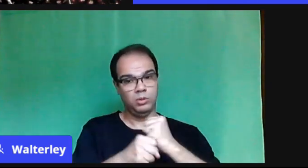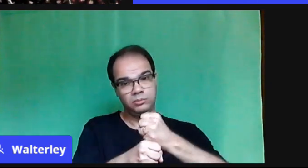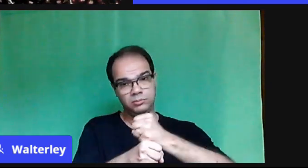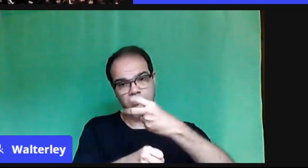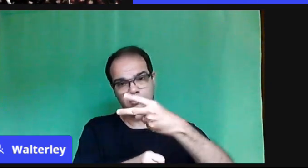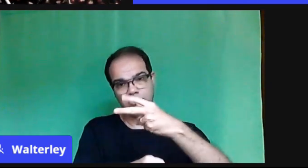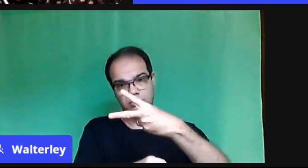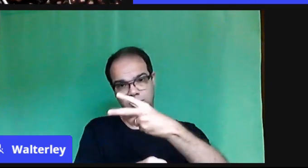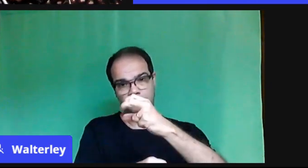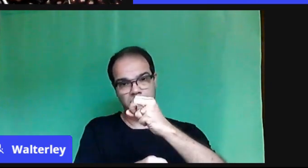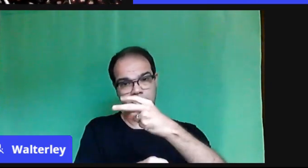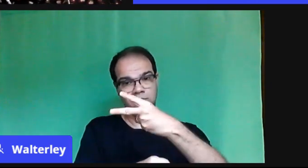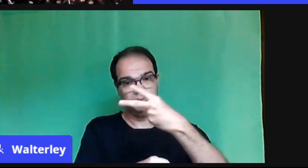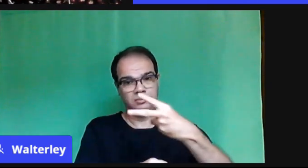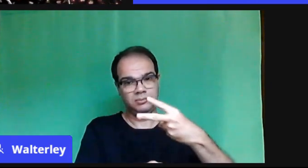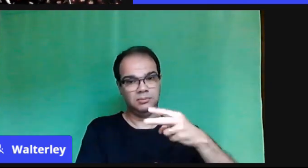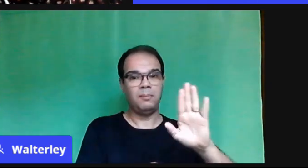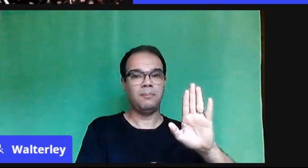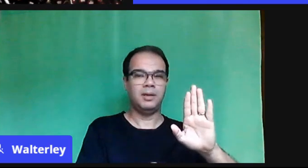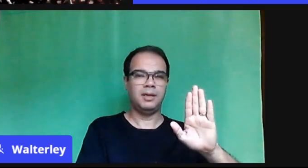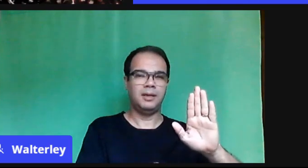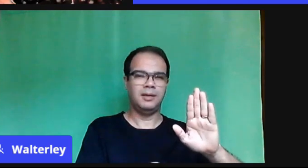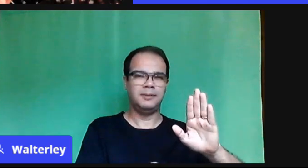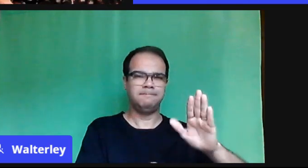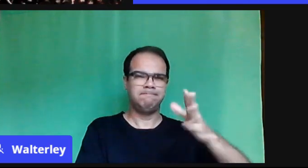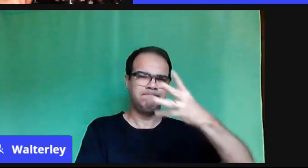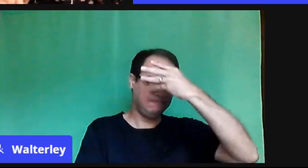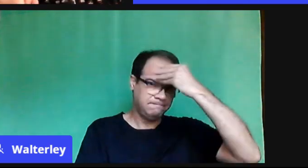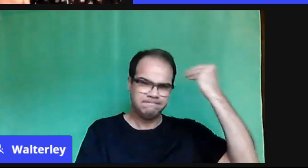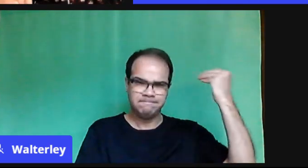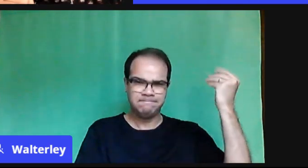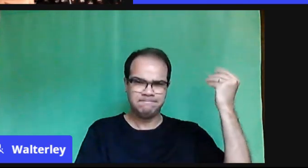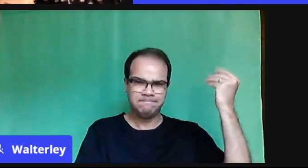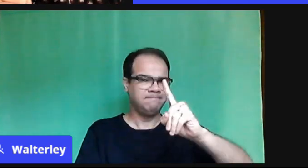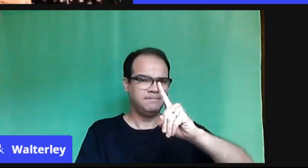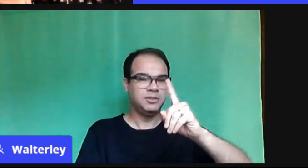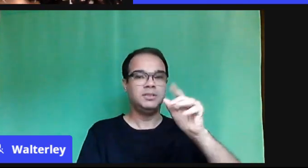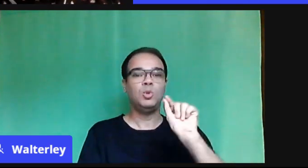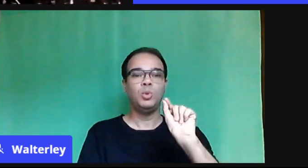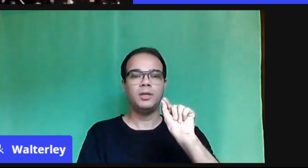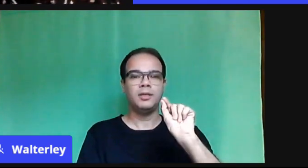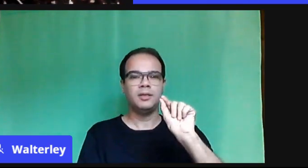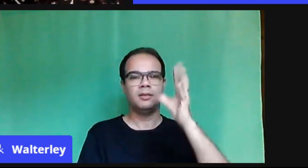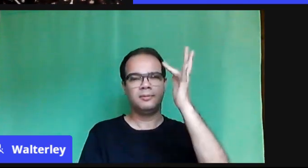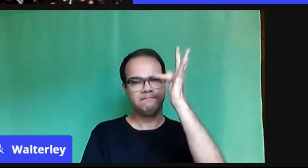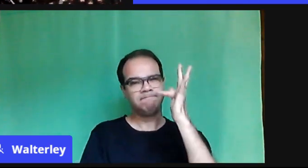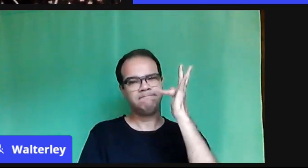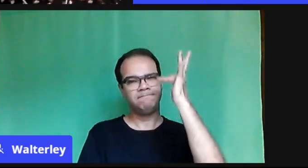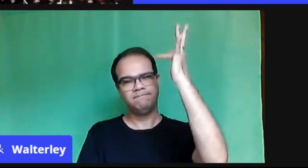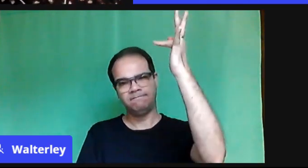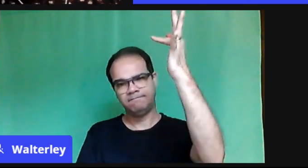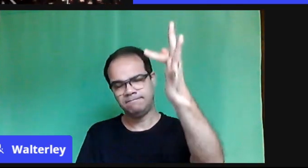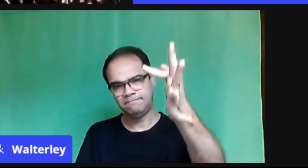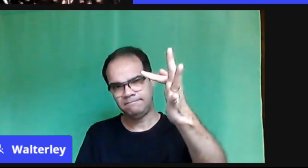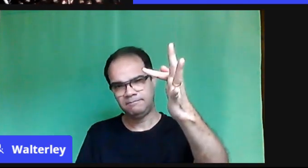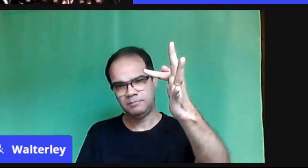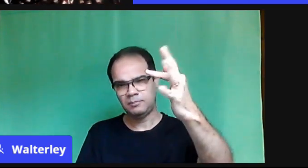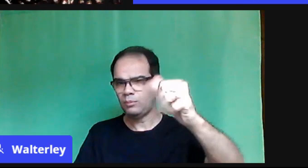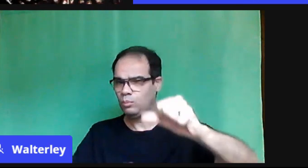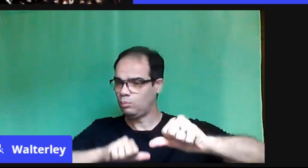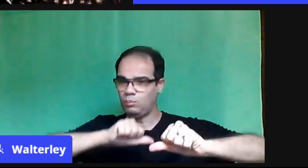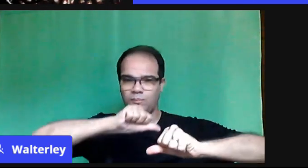é o verbo esperançar. Ter isso como em mente, né? Eu tenho focado isso nas minhas aulas também com os meus alunos. Então, consolo, gente. Eu